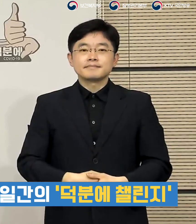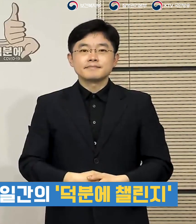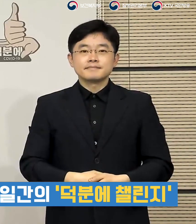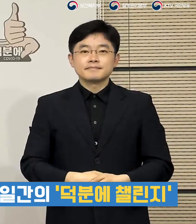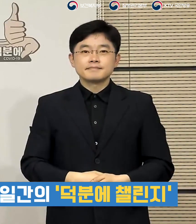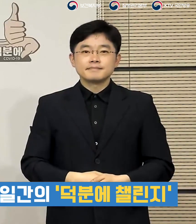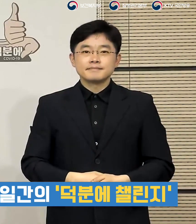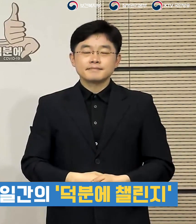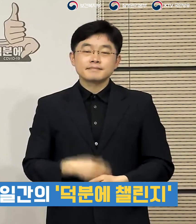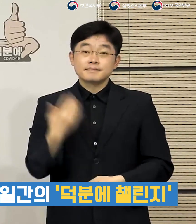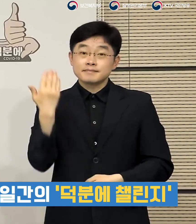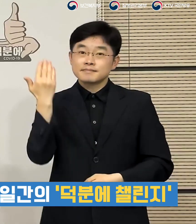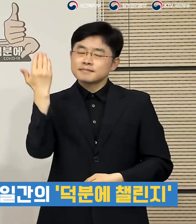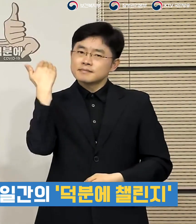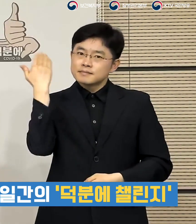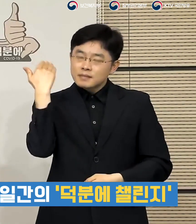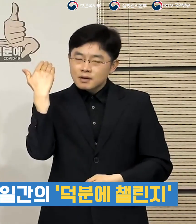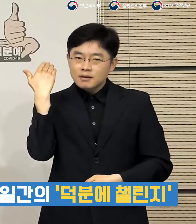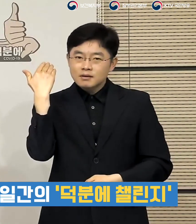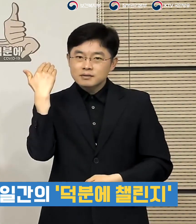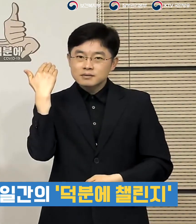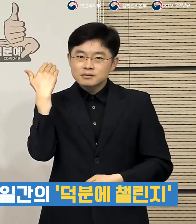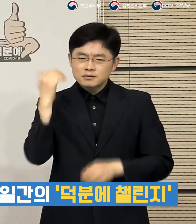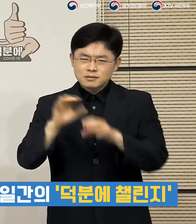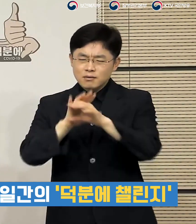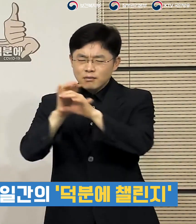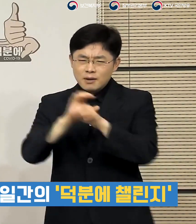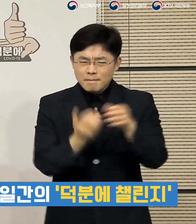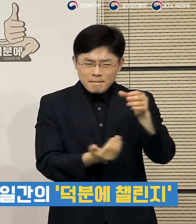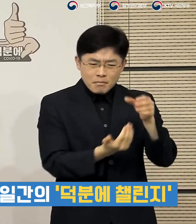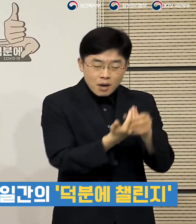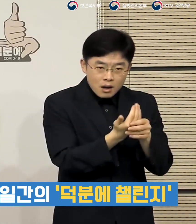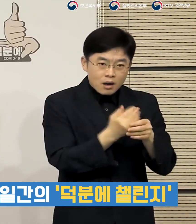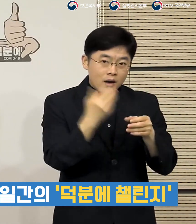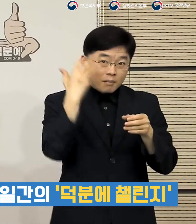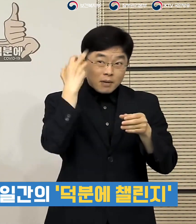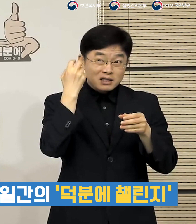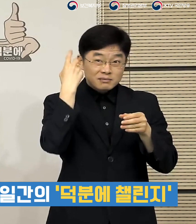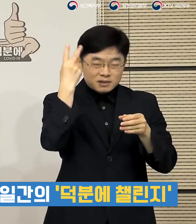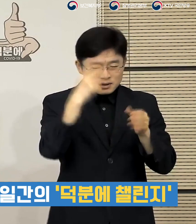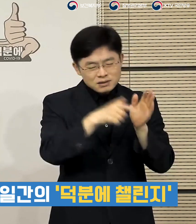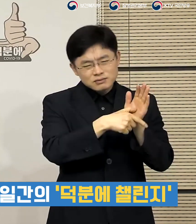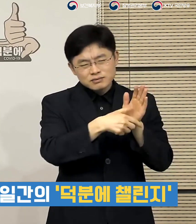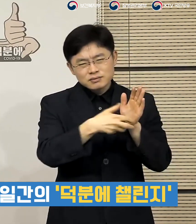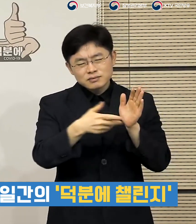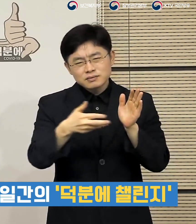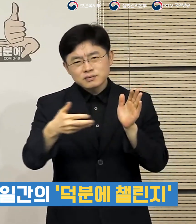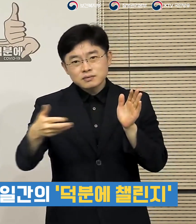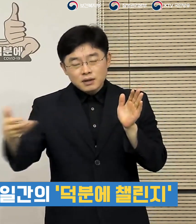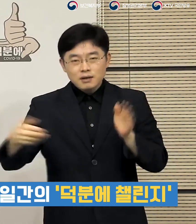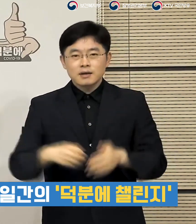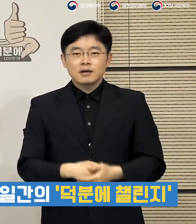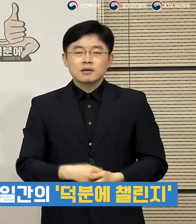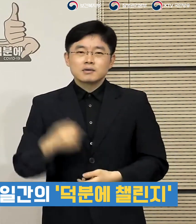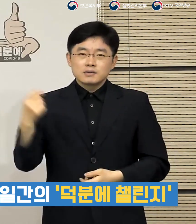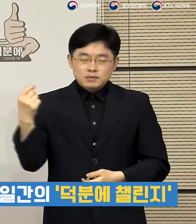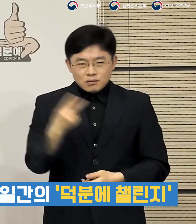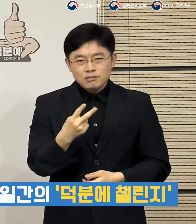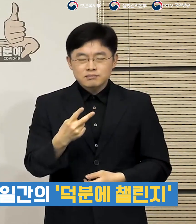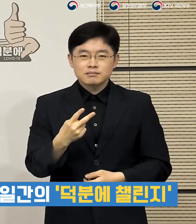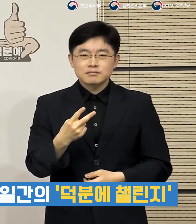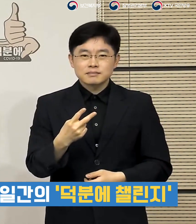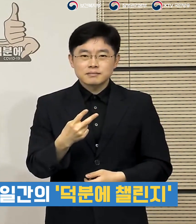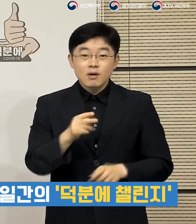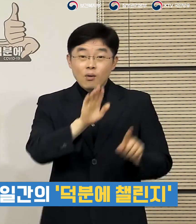지난 82일 동안 보건복지부에서 진행을 했었던 덕분에